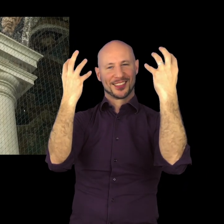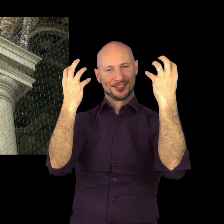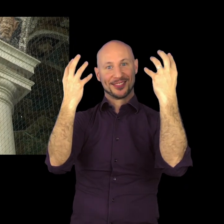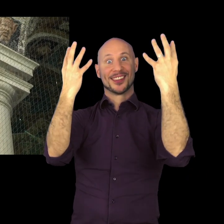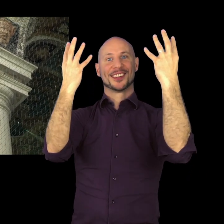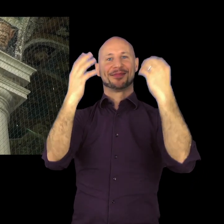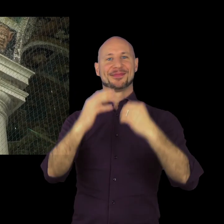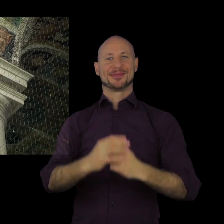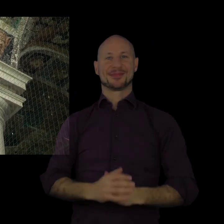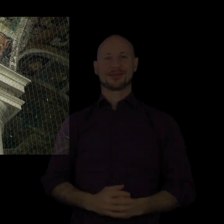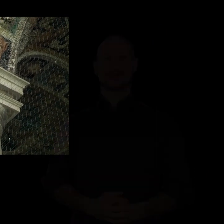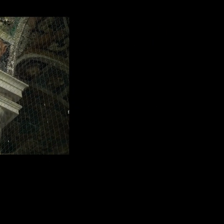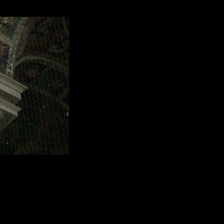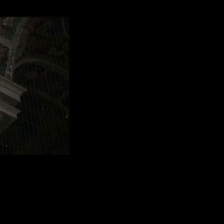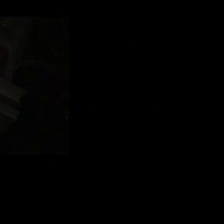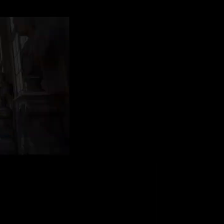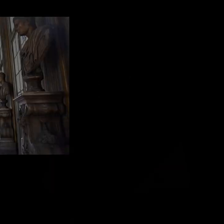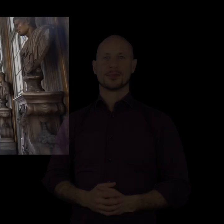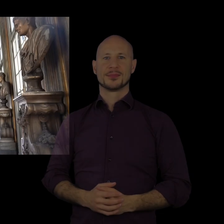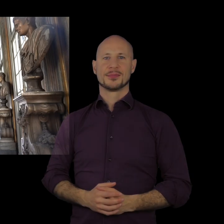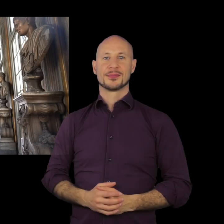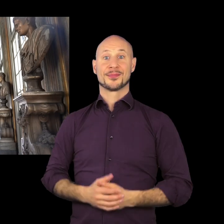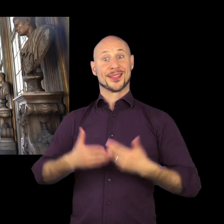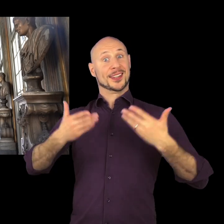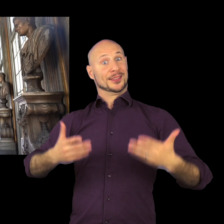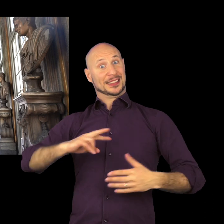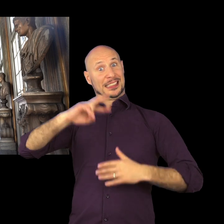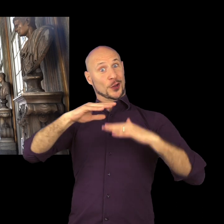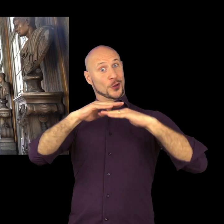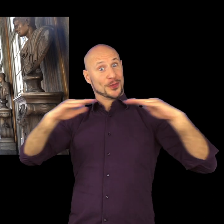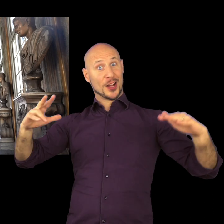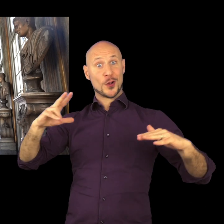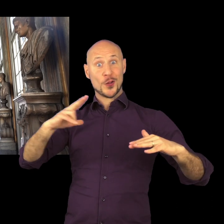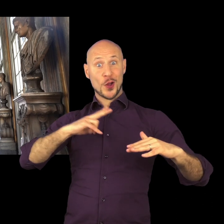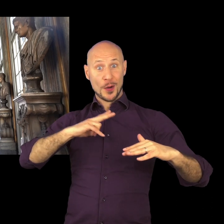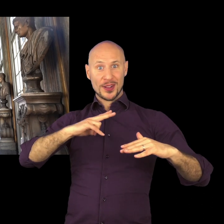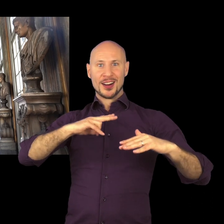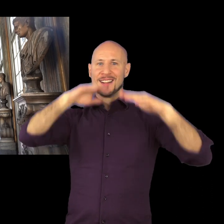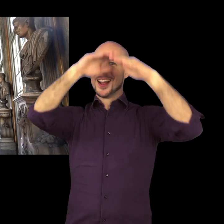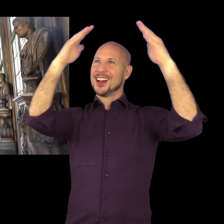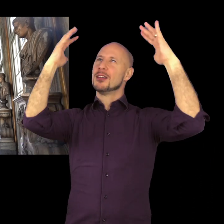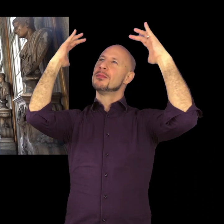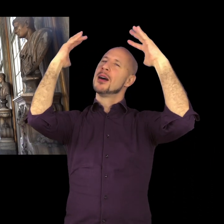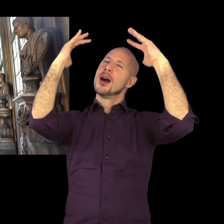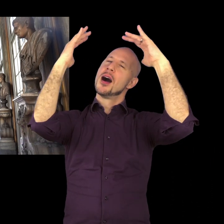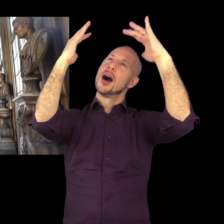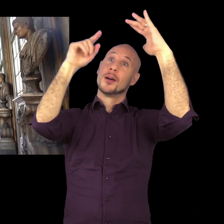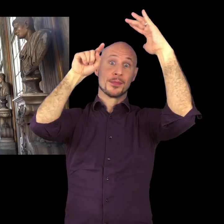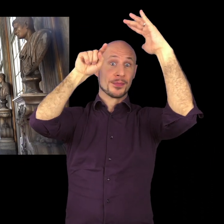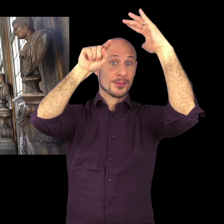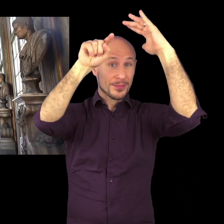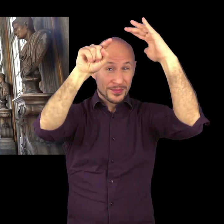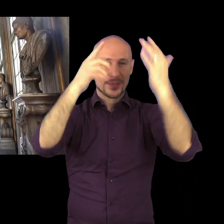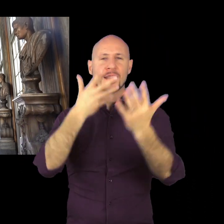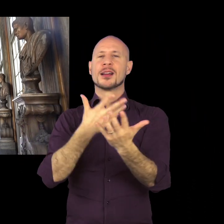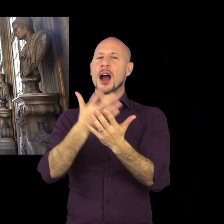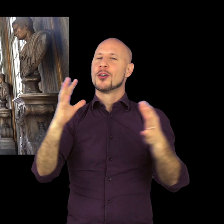collega all'ambiente in cui è posto. L'antefatto però del mito di Proserbina non viene raccontato nella tridimensionalità